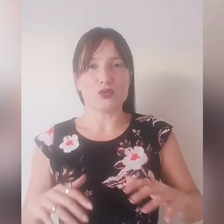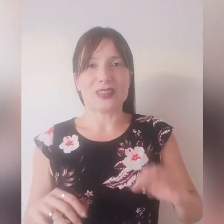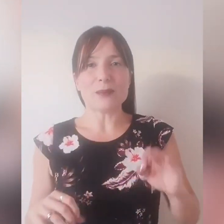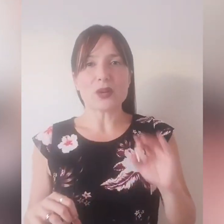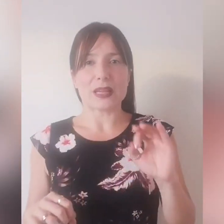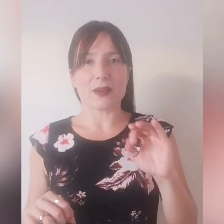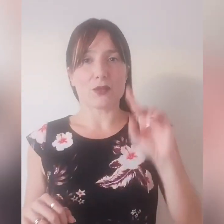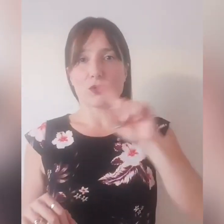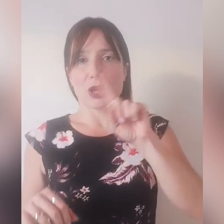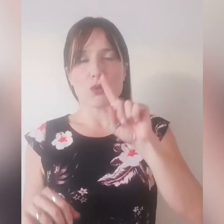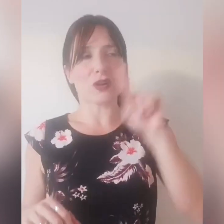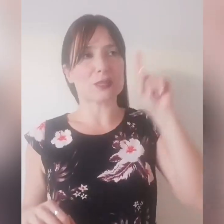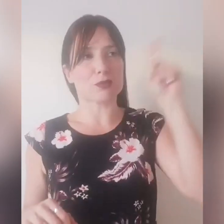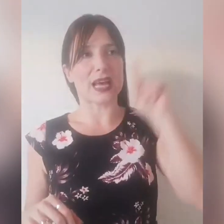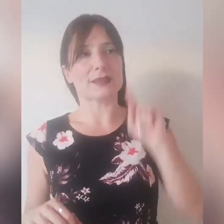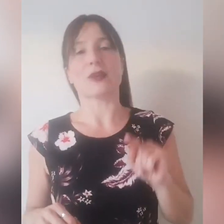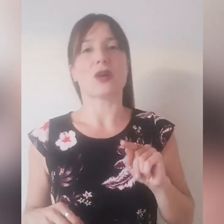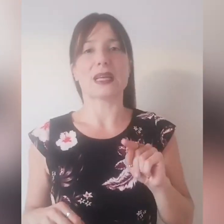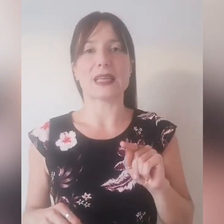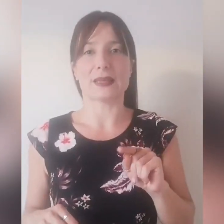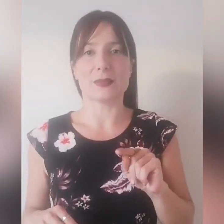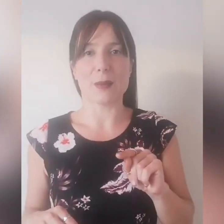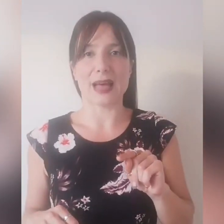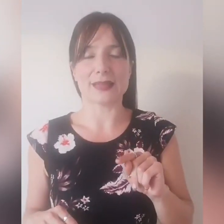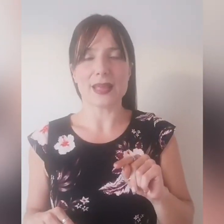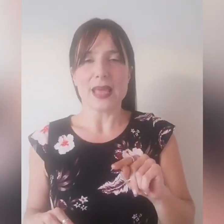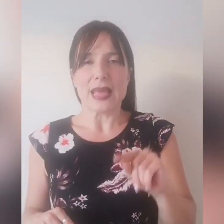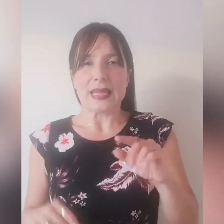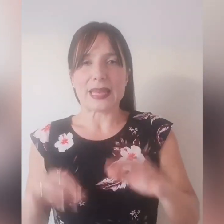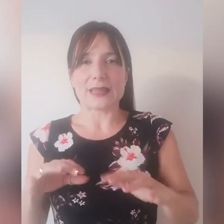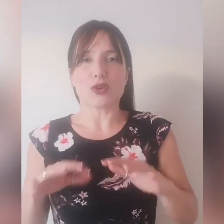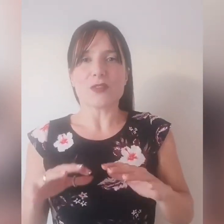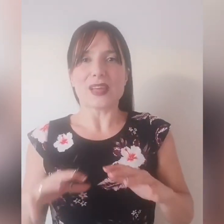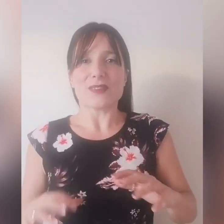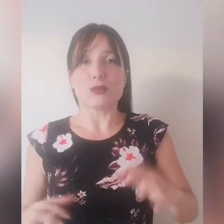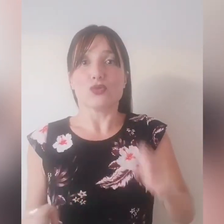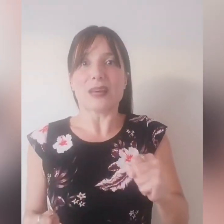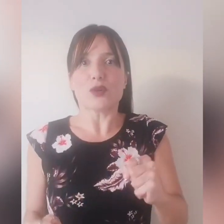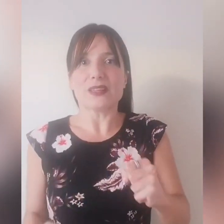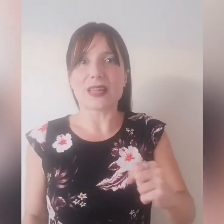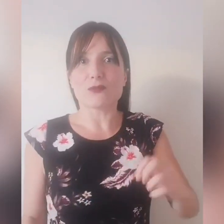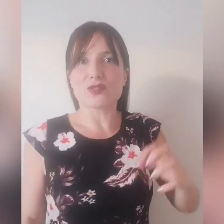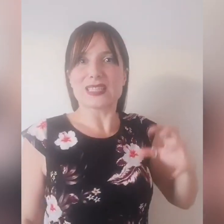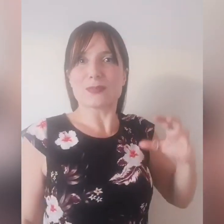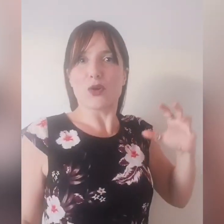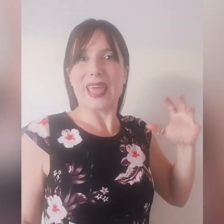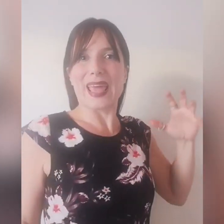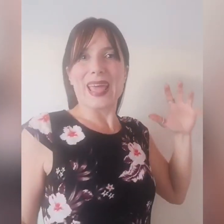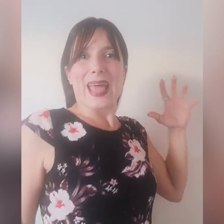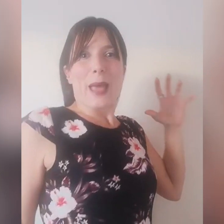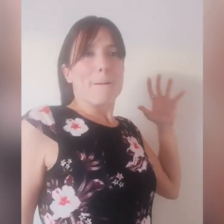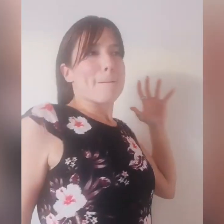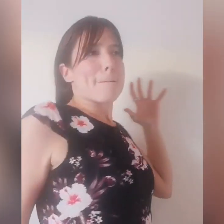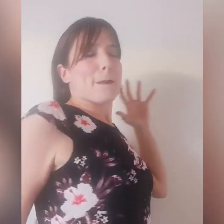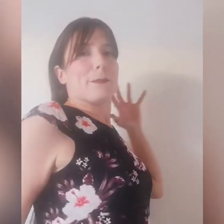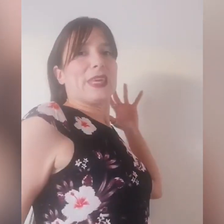un demone, non ero ancora sposata, ero a casa mia madre e nel dormiveglia vedo un demone di nervosismo che mi